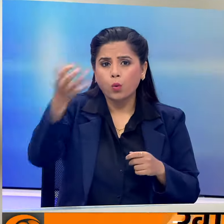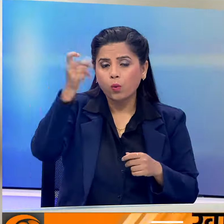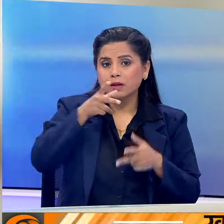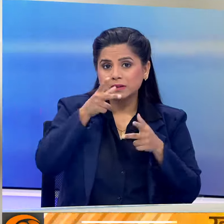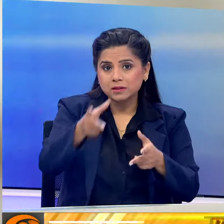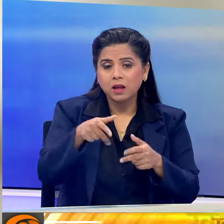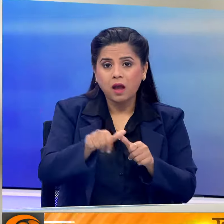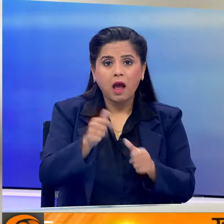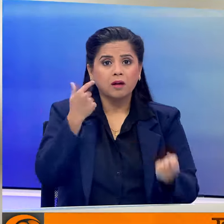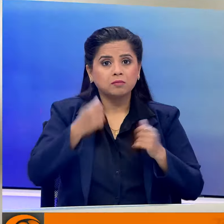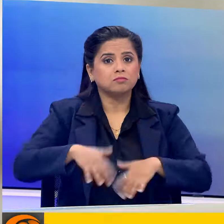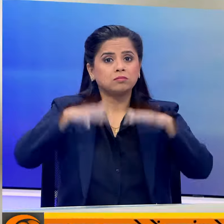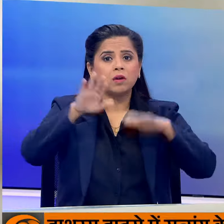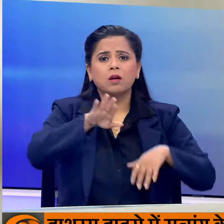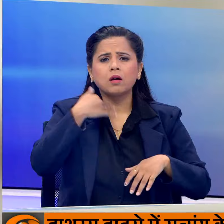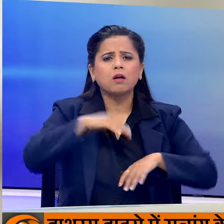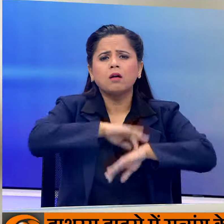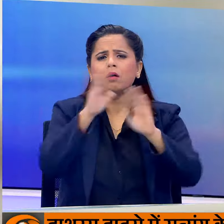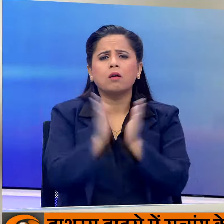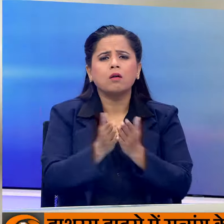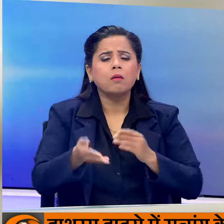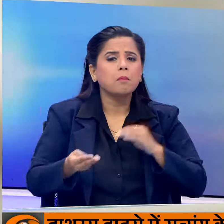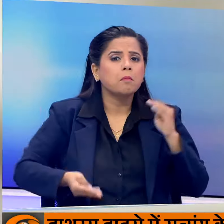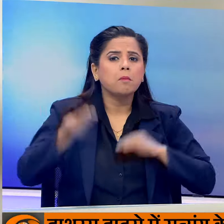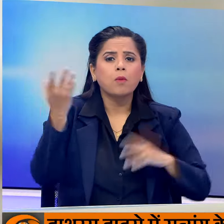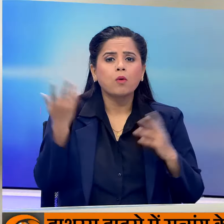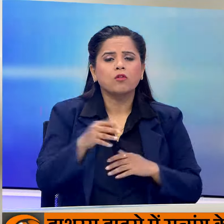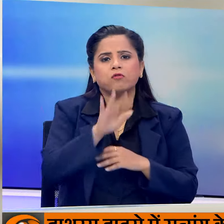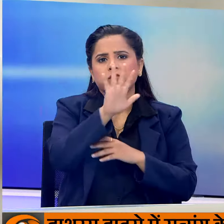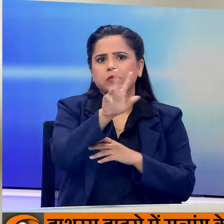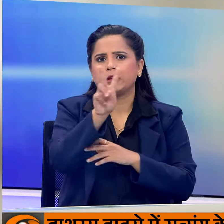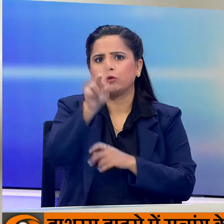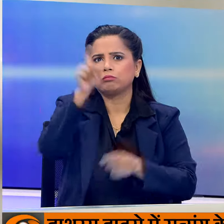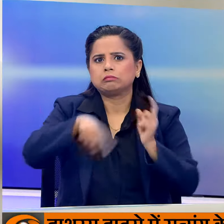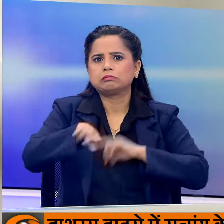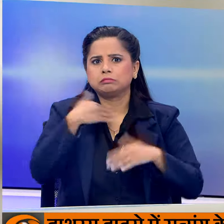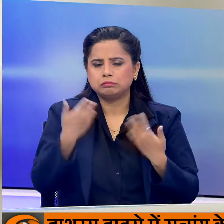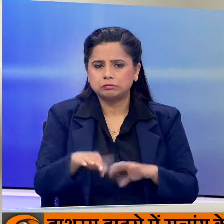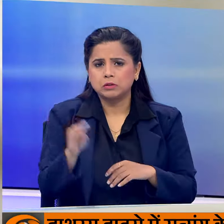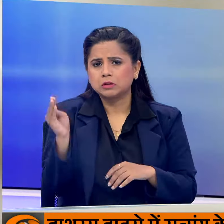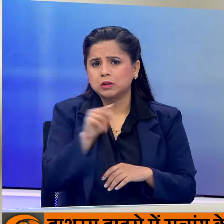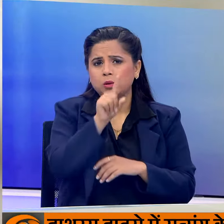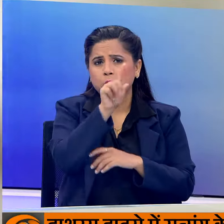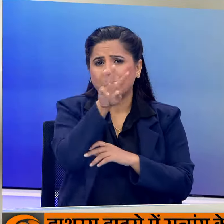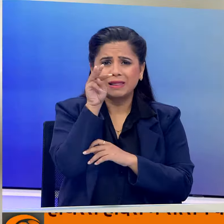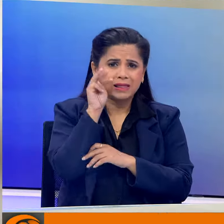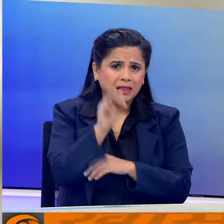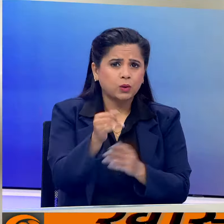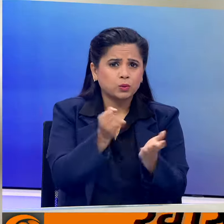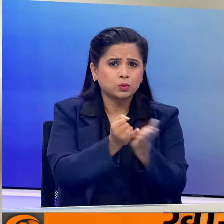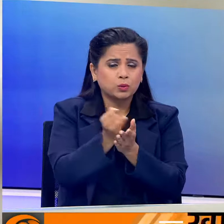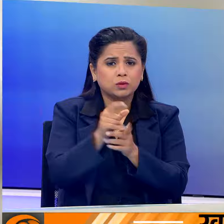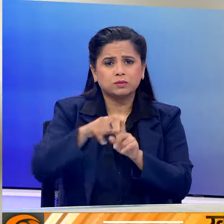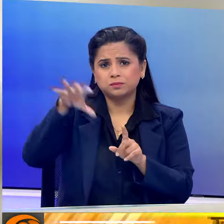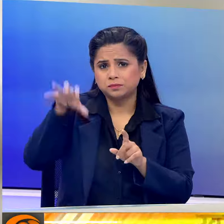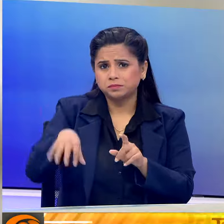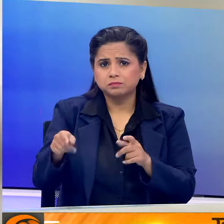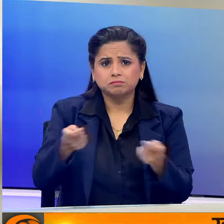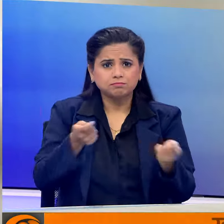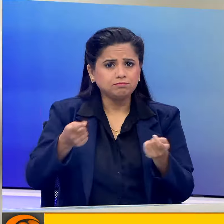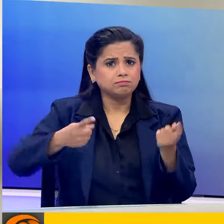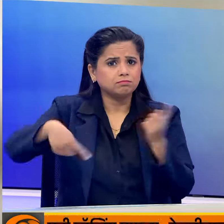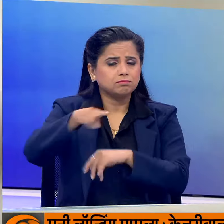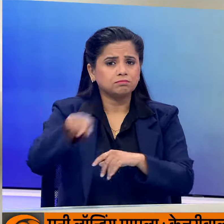असम में बार से मरने वालों की संख्या बढ़कर बावन हो गई है लगभग 12,000 ग्रामीर जिला, प्रशासन